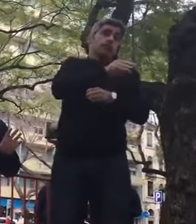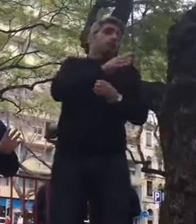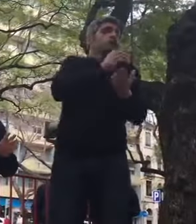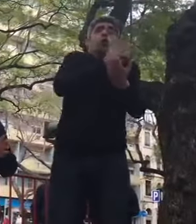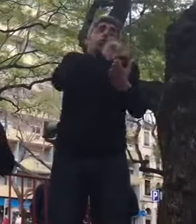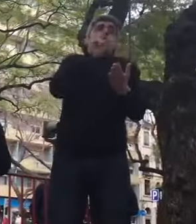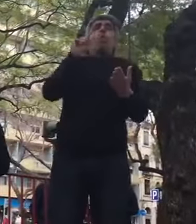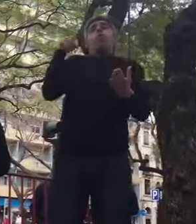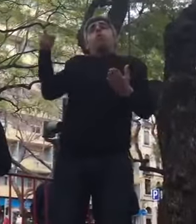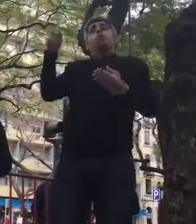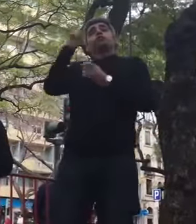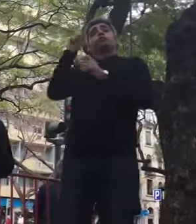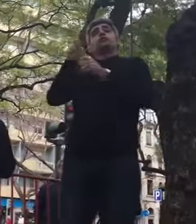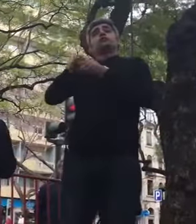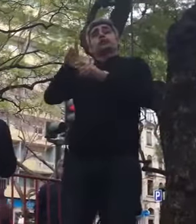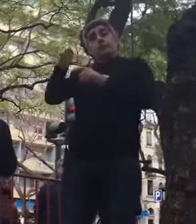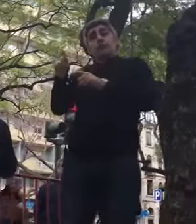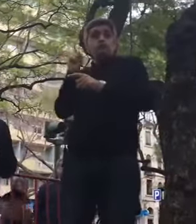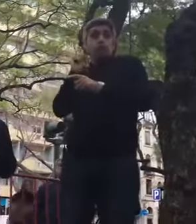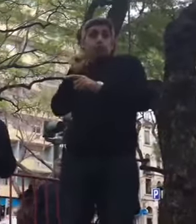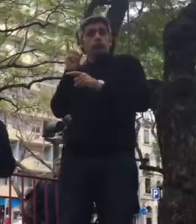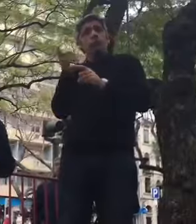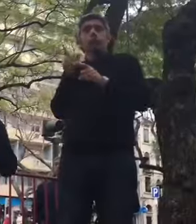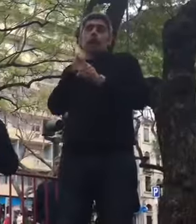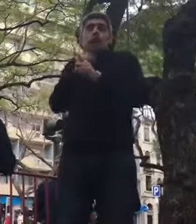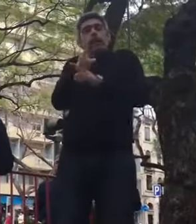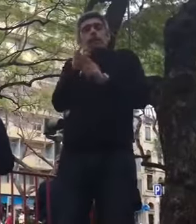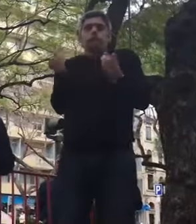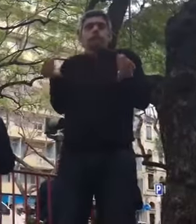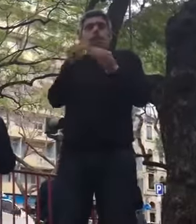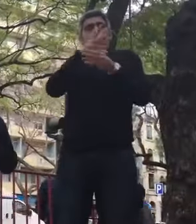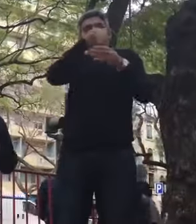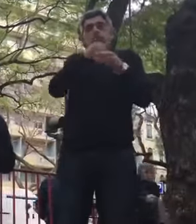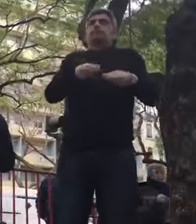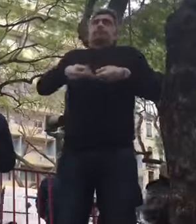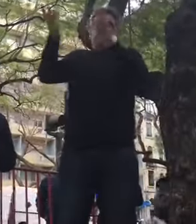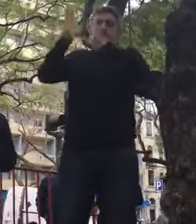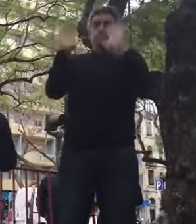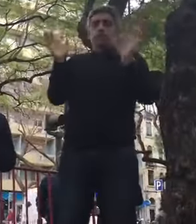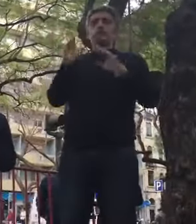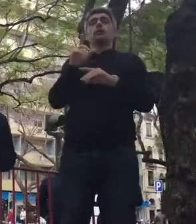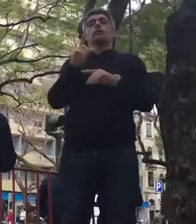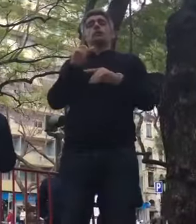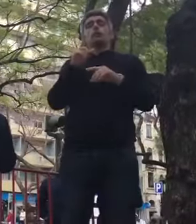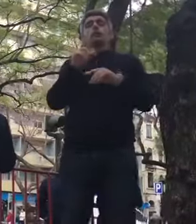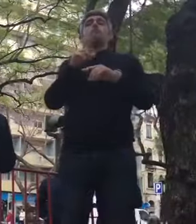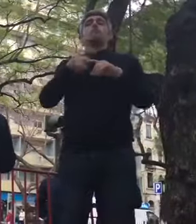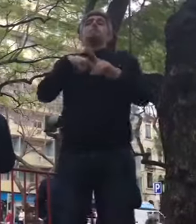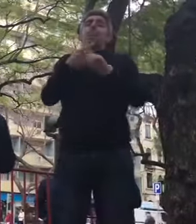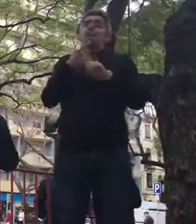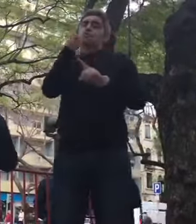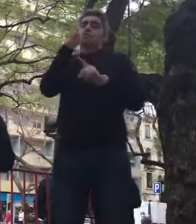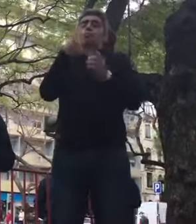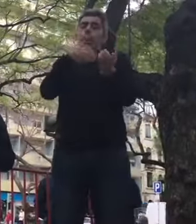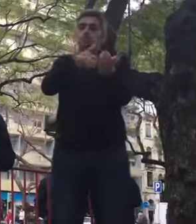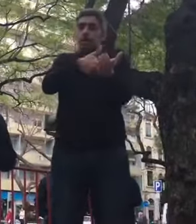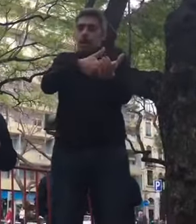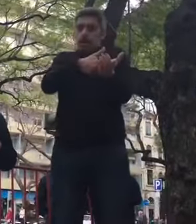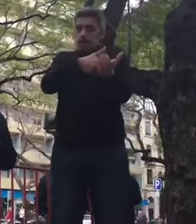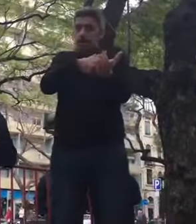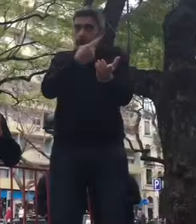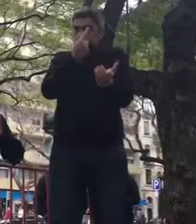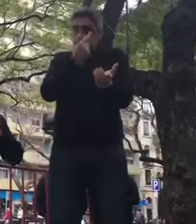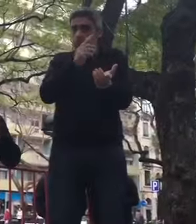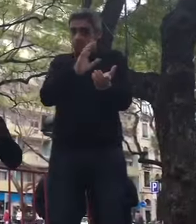qualquer professor, que este tempo seja devidamente reconhecido. Mas, depois, temos que ter sempre um trunfo na manga. É que